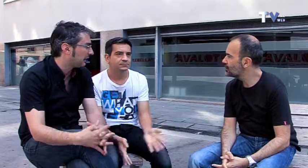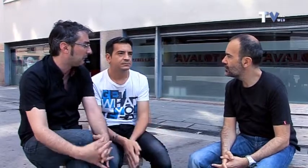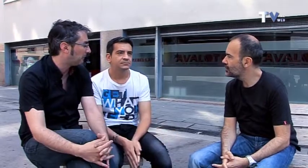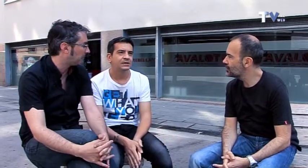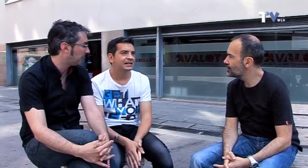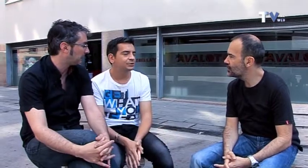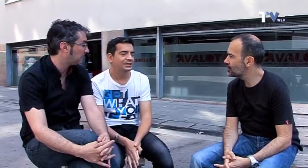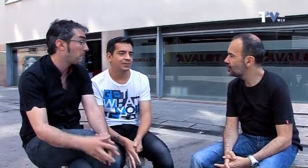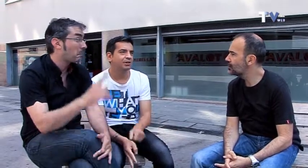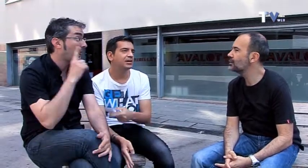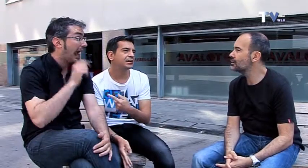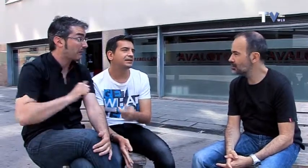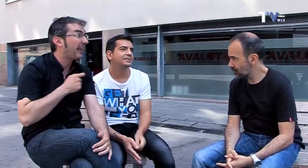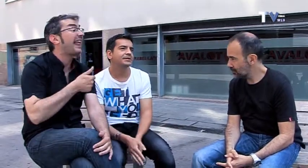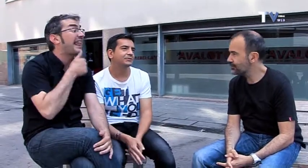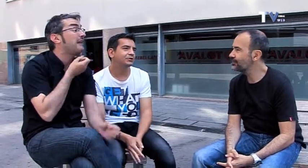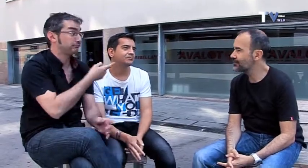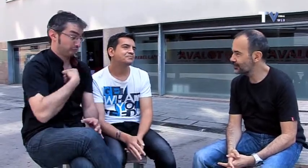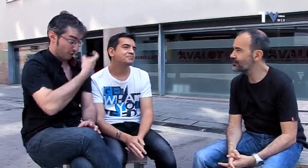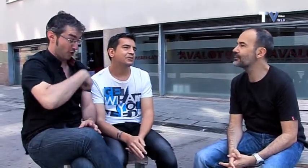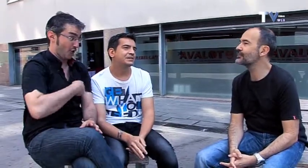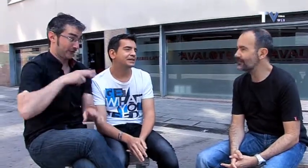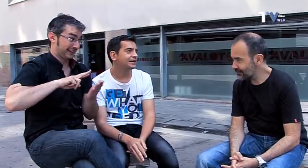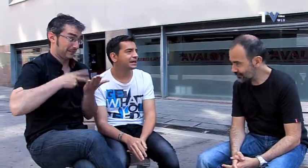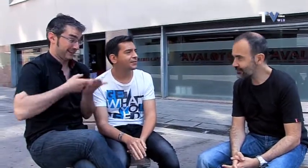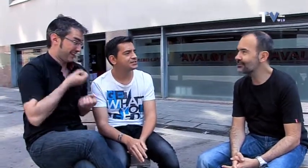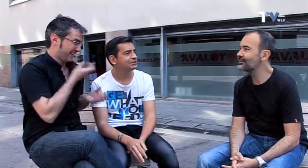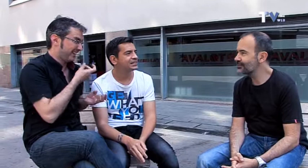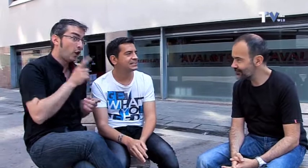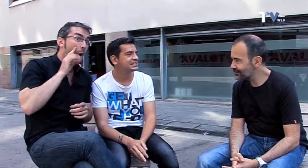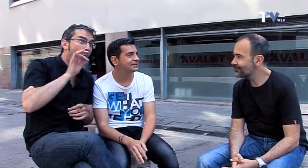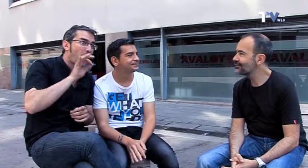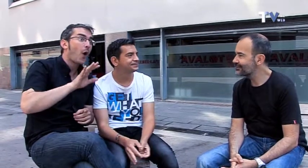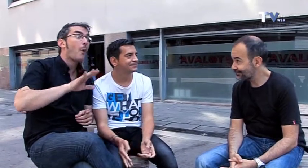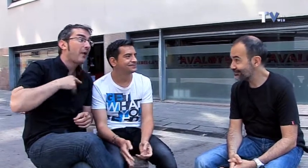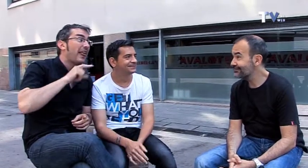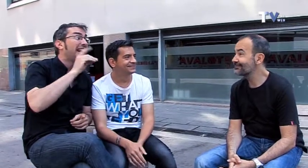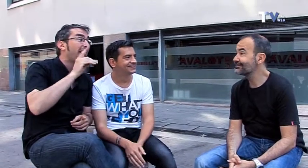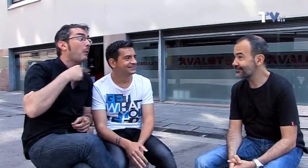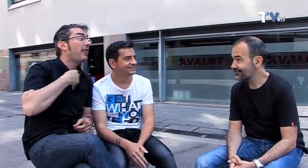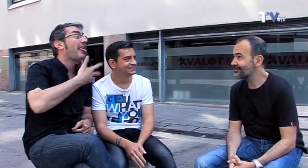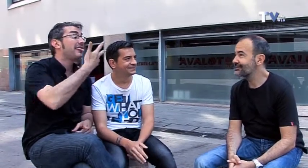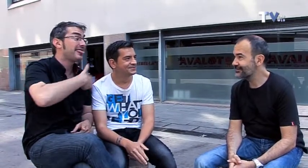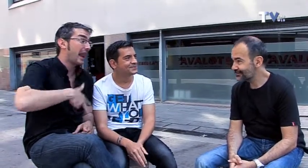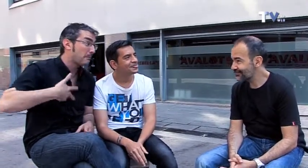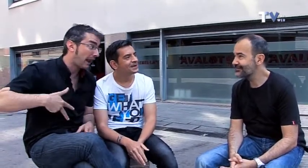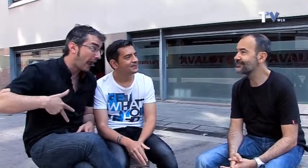Por casualidad, me lo dijo Enric, pero puede ser LSD de lengua de signos danesa. Simple